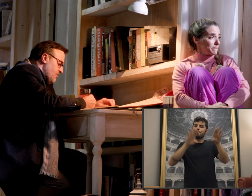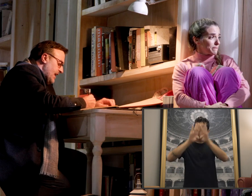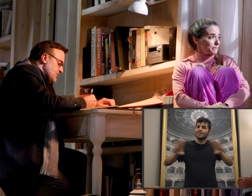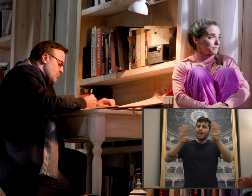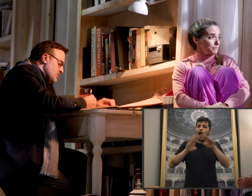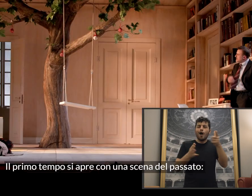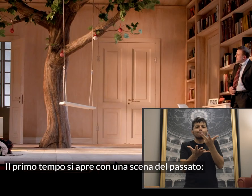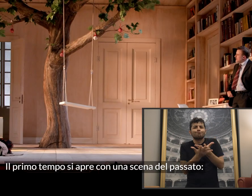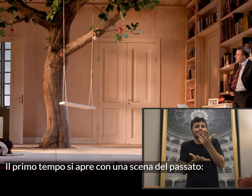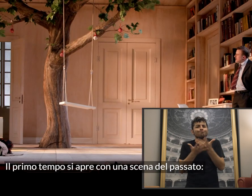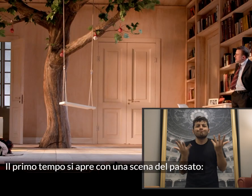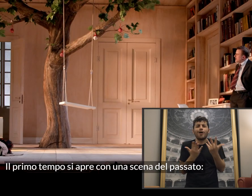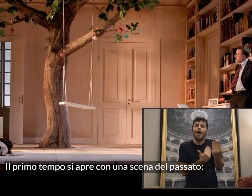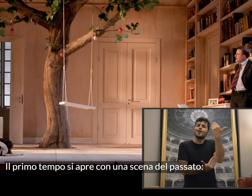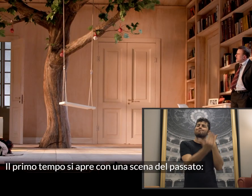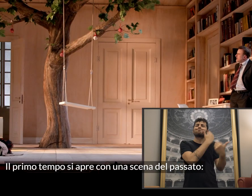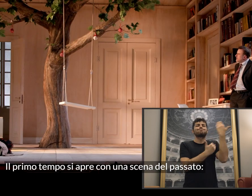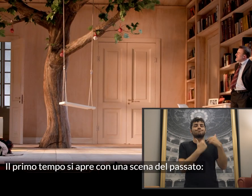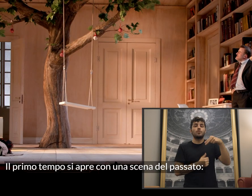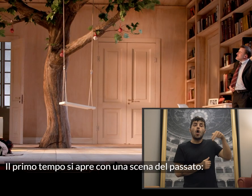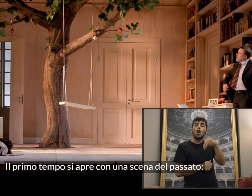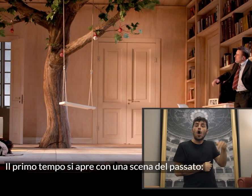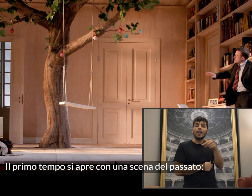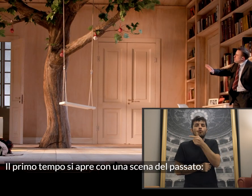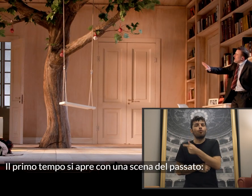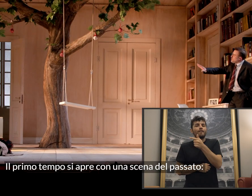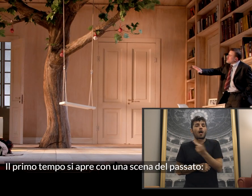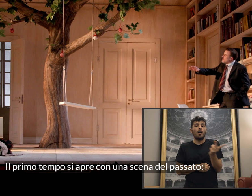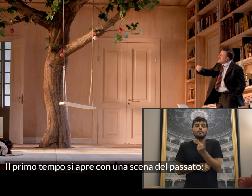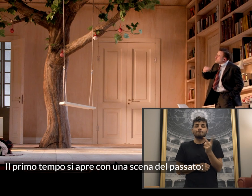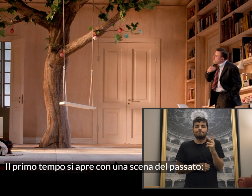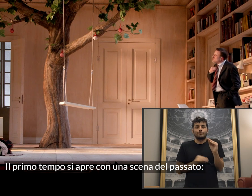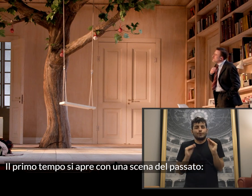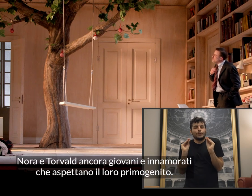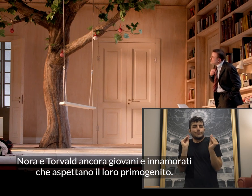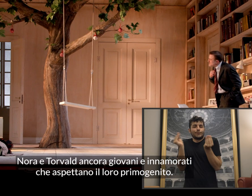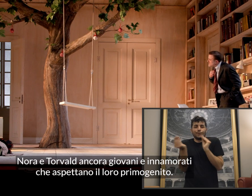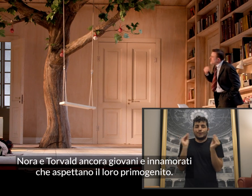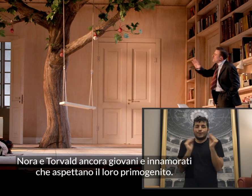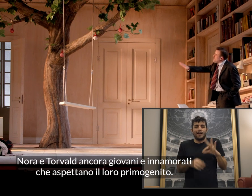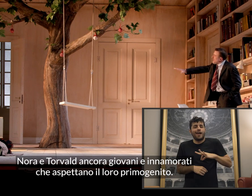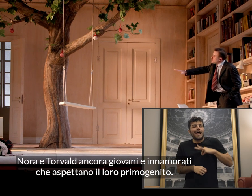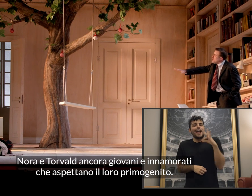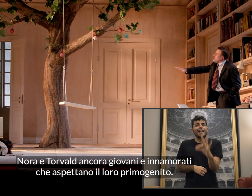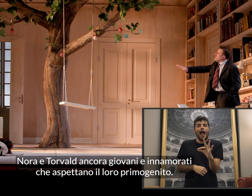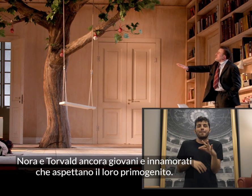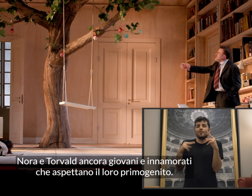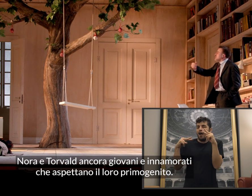Il primo tempo si apre con una scena del passato. Nora e Torvald, ancora giovani